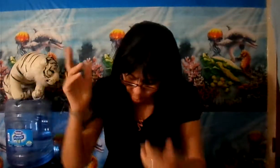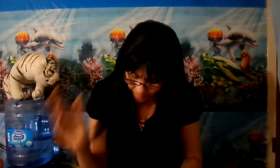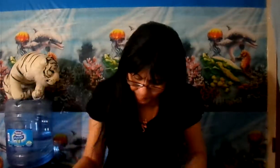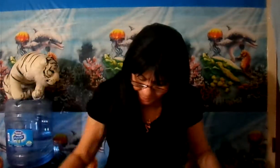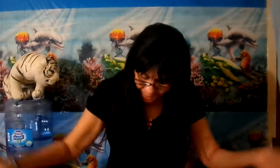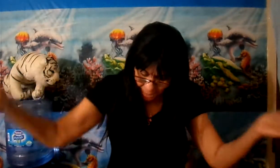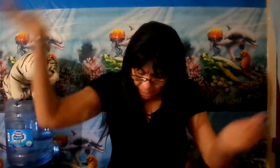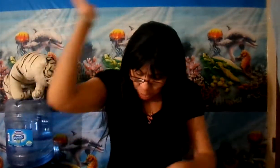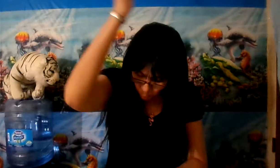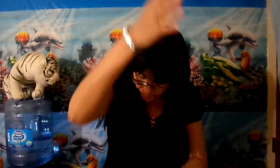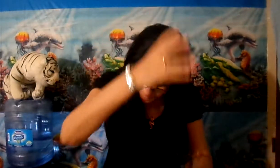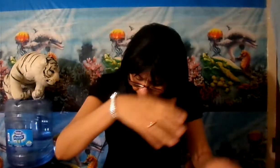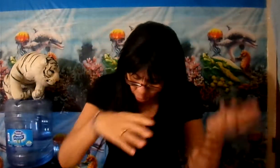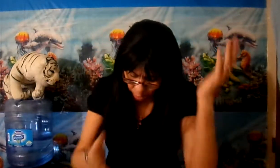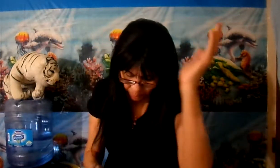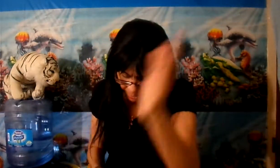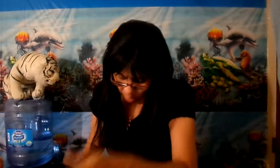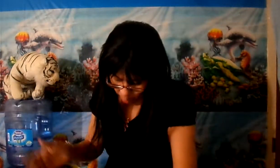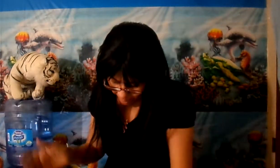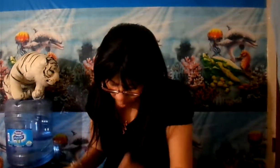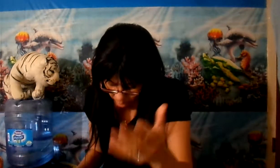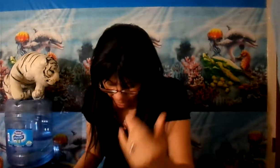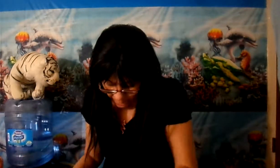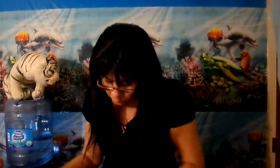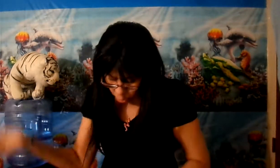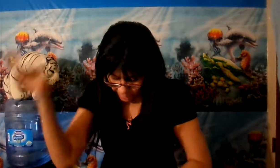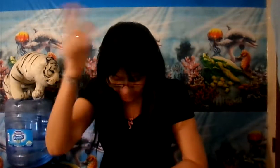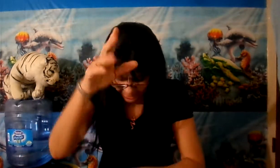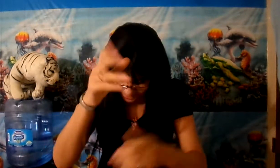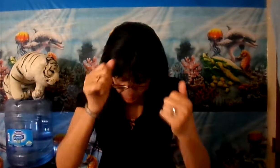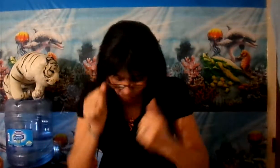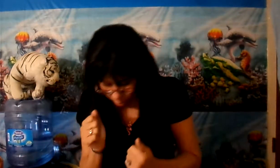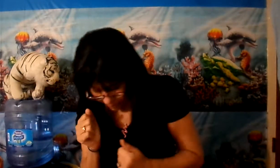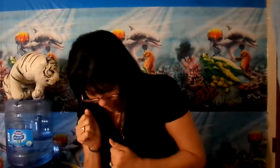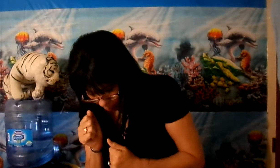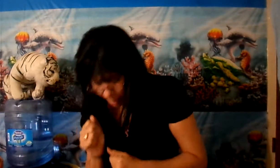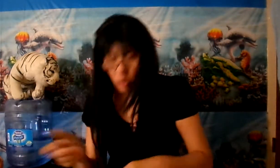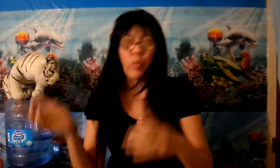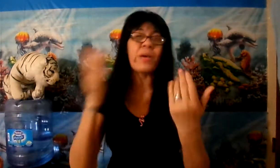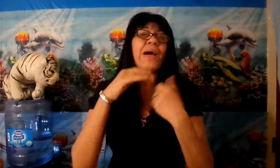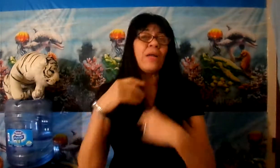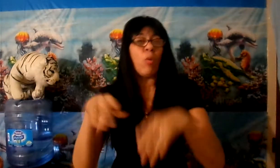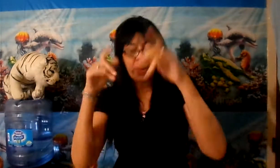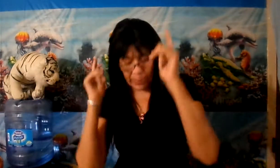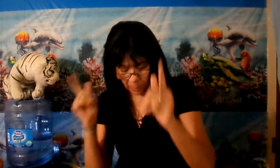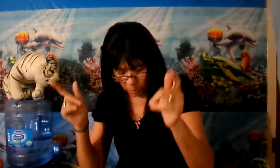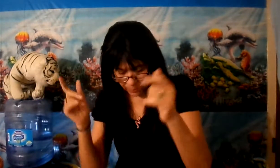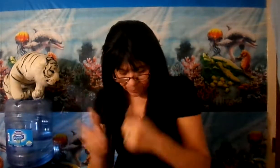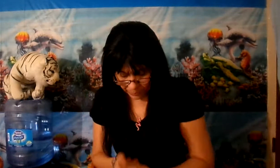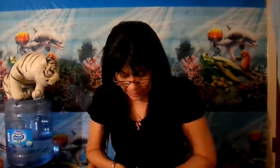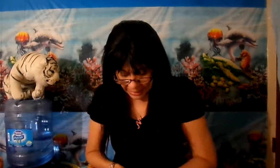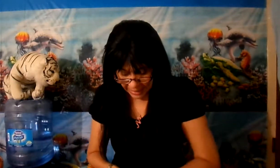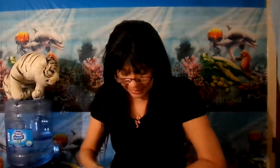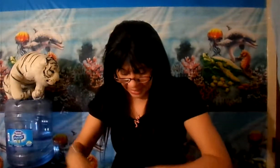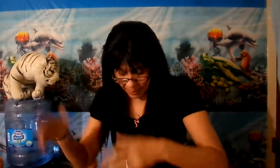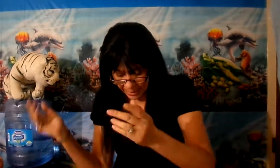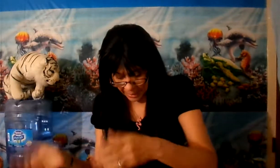envía su gente y nos envía lo mejor, no te creas que nos envía lo mejor, nos vea lo peor. Está enviando